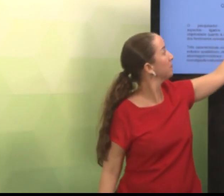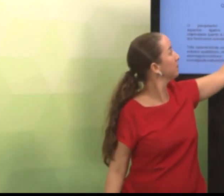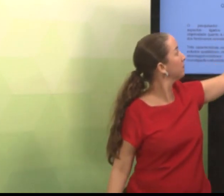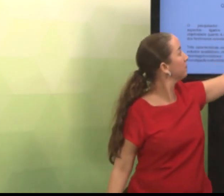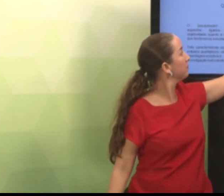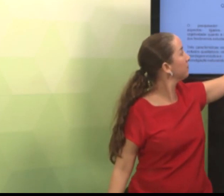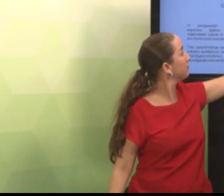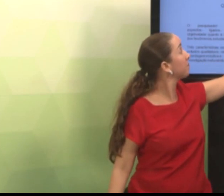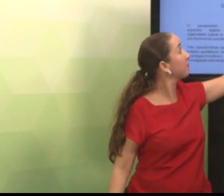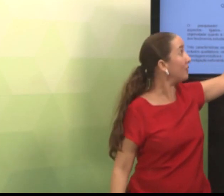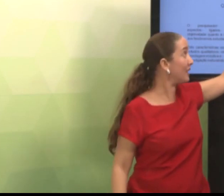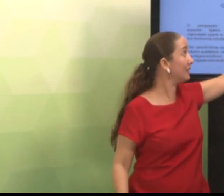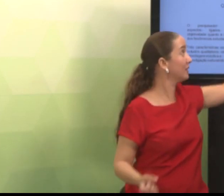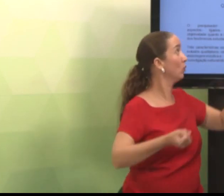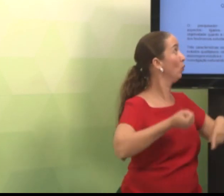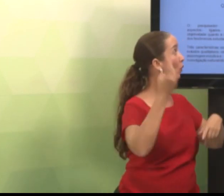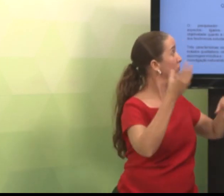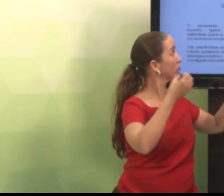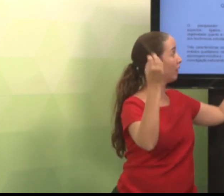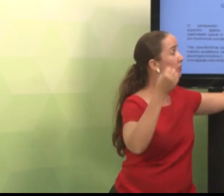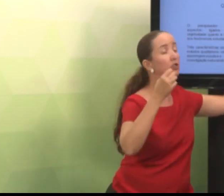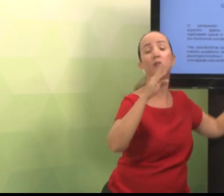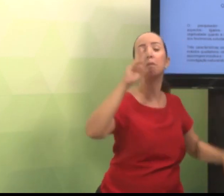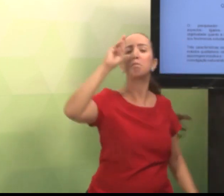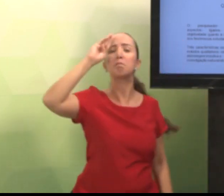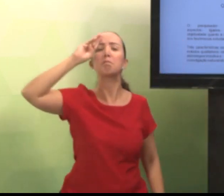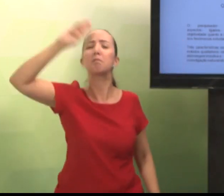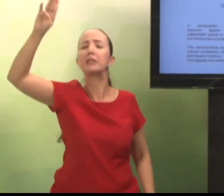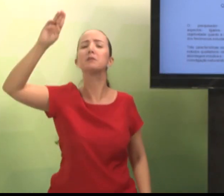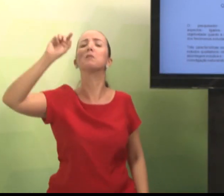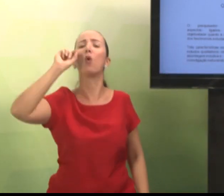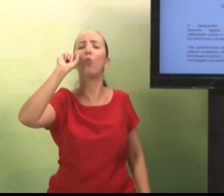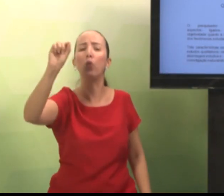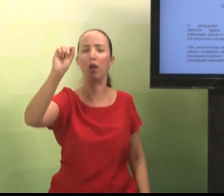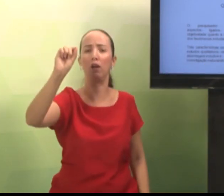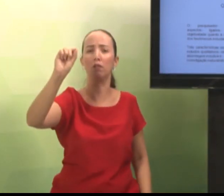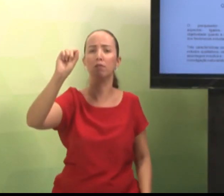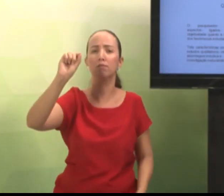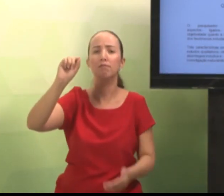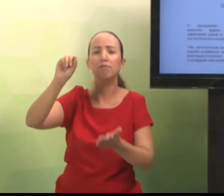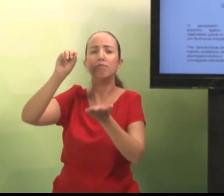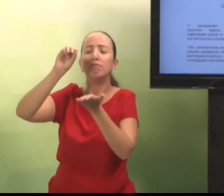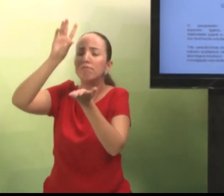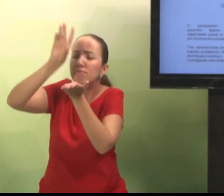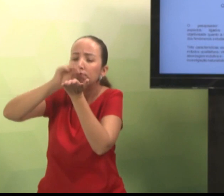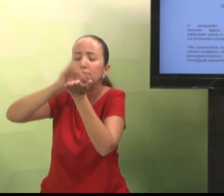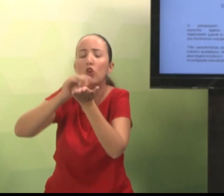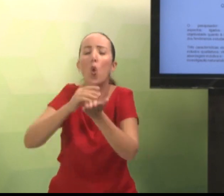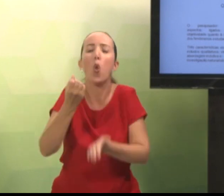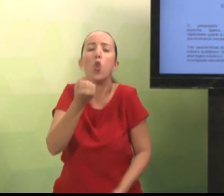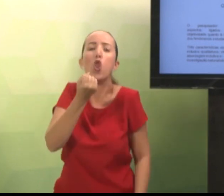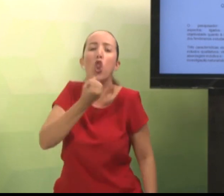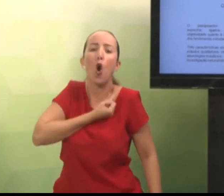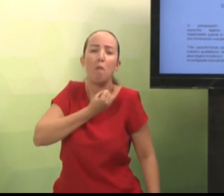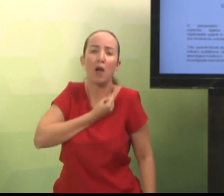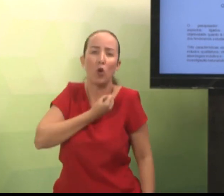diferente da quantitativa. Uma vez que a quantitativa tem como principal enfoque